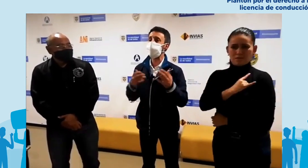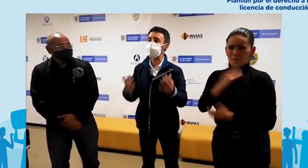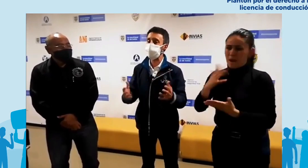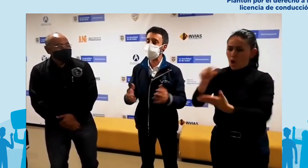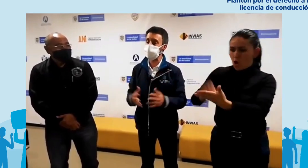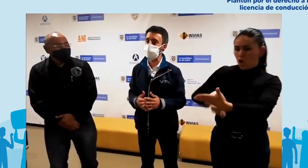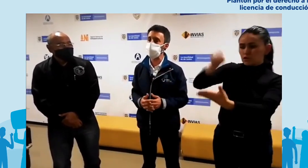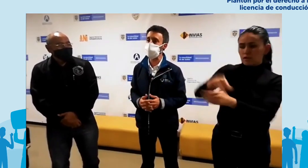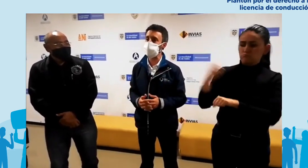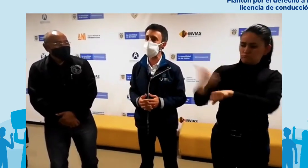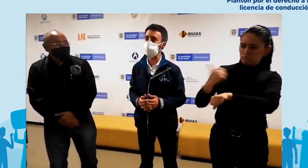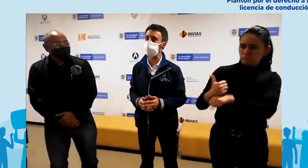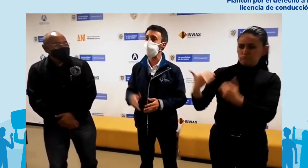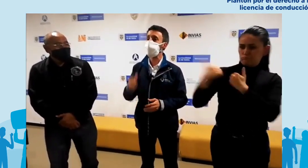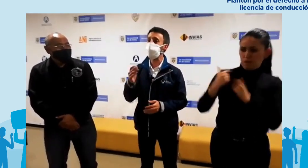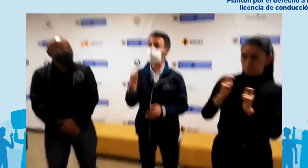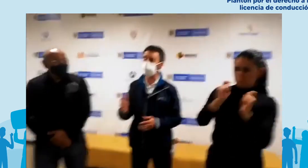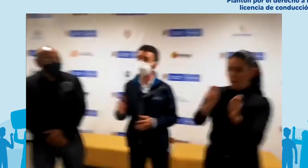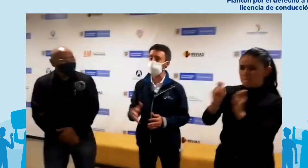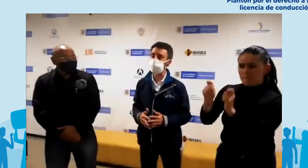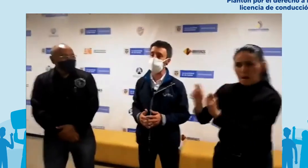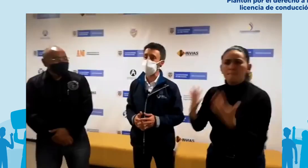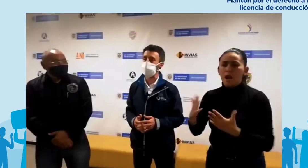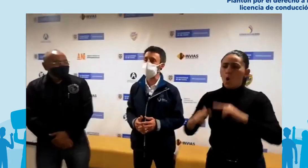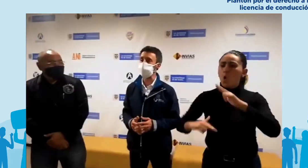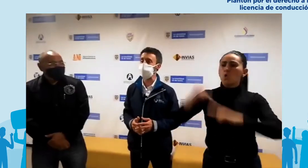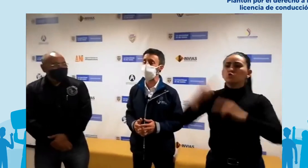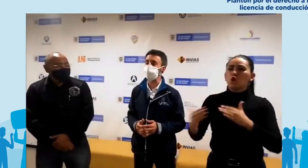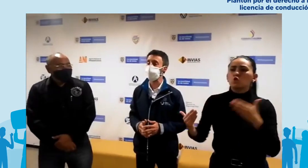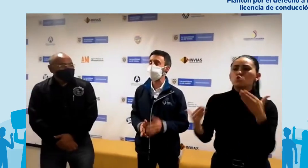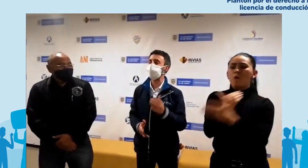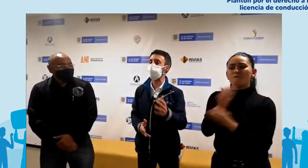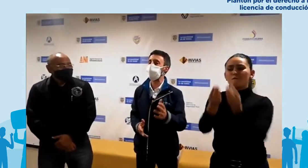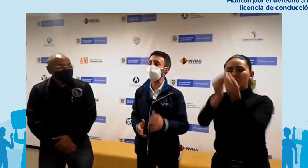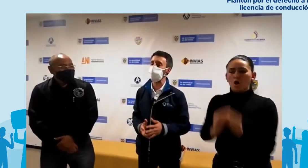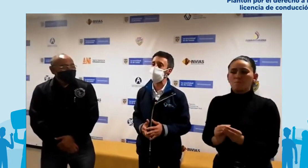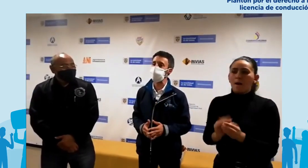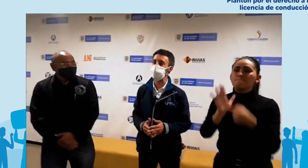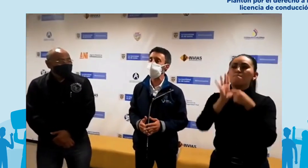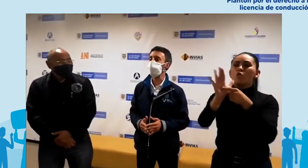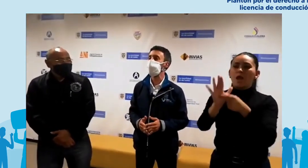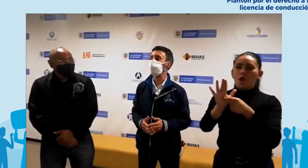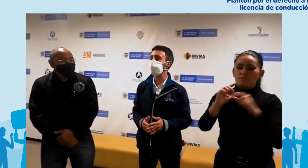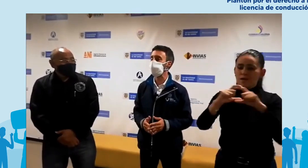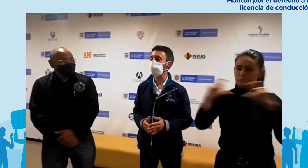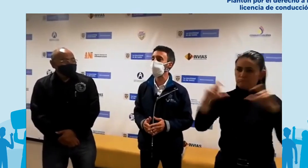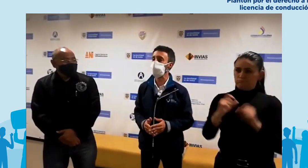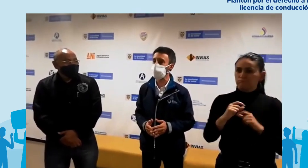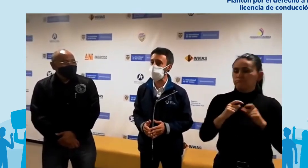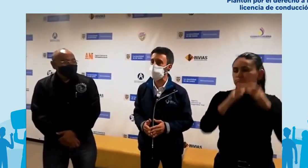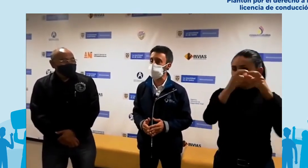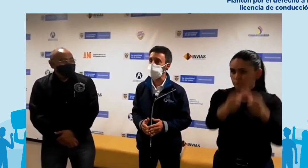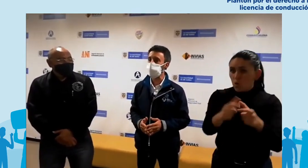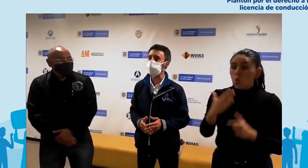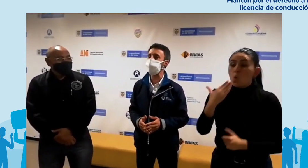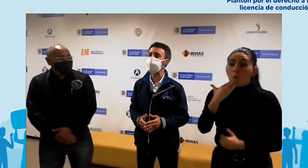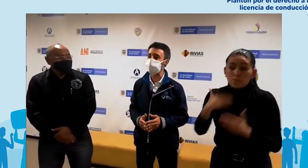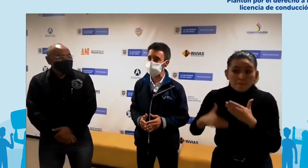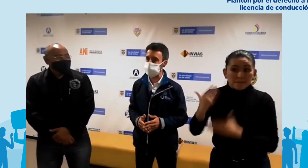tres tareas fundamentales para construir el nuevo poder de licenciamiento. Tarea que va a iniciar el próximo cinco de abril a las tres de la